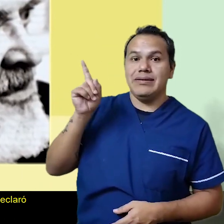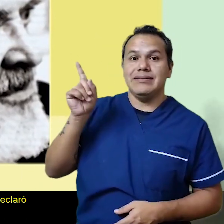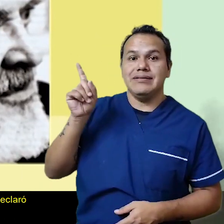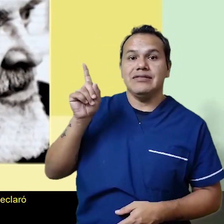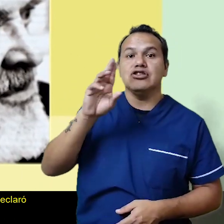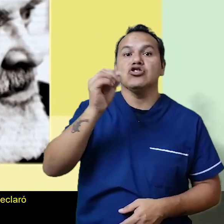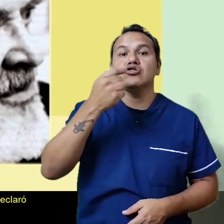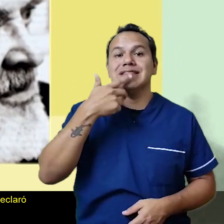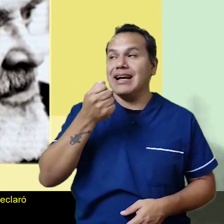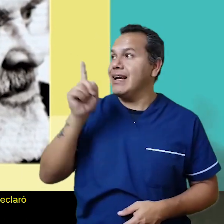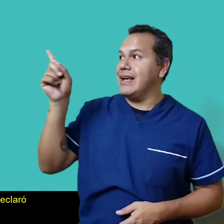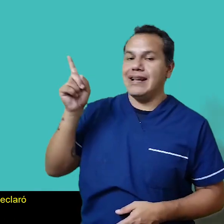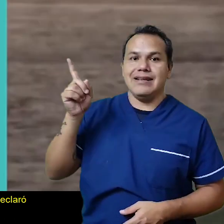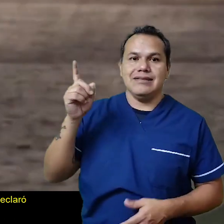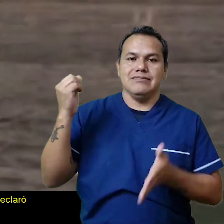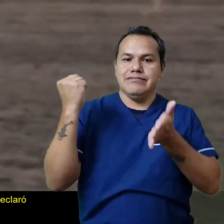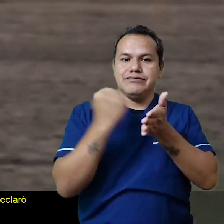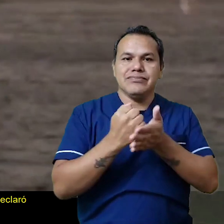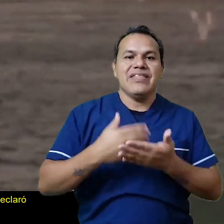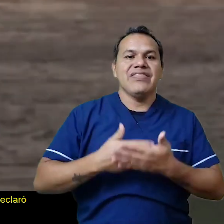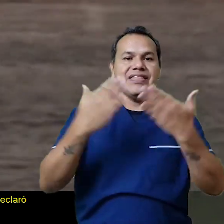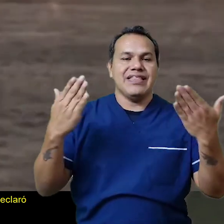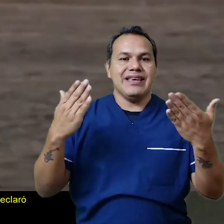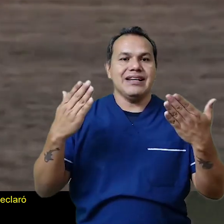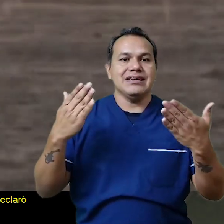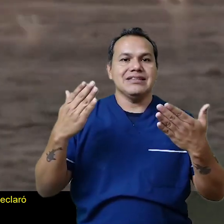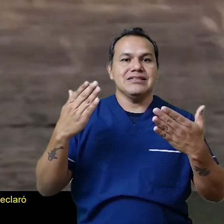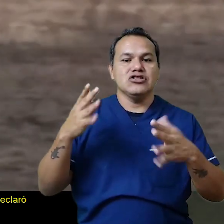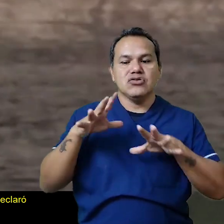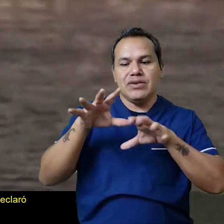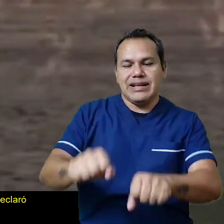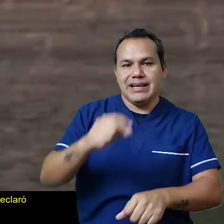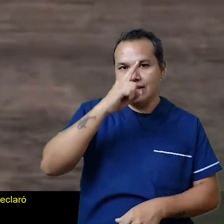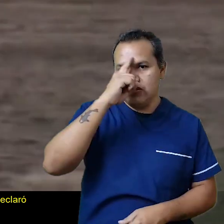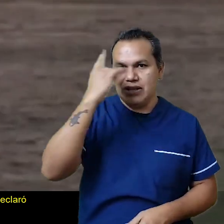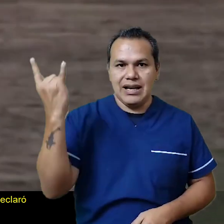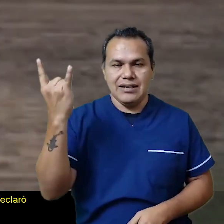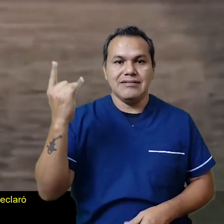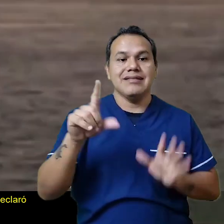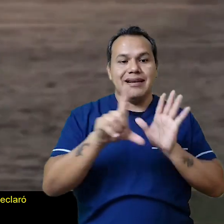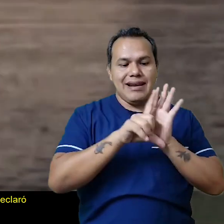historiador José María Rosa, se declaró el 20 de noviembre Día de la Soberanía Nacional.